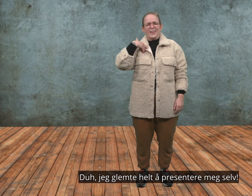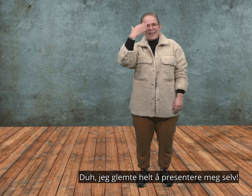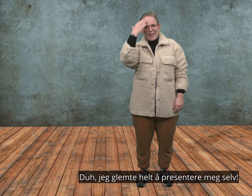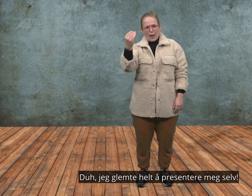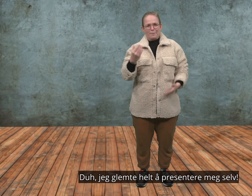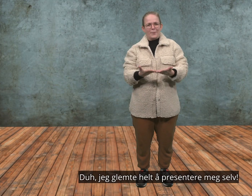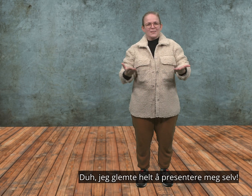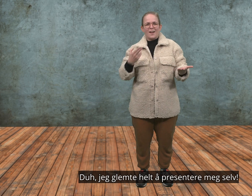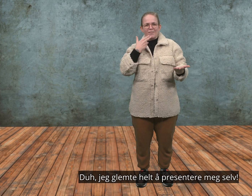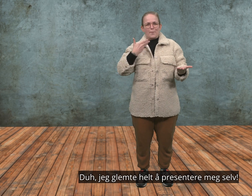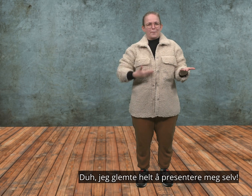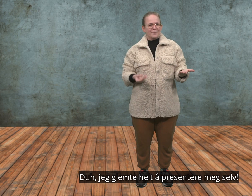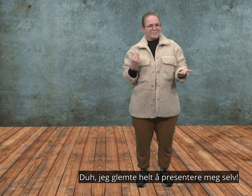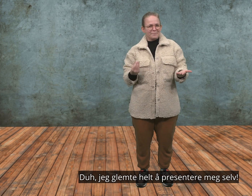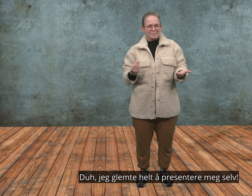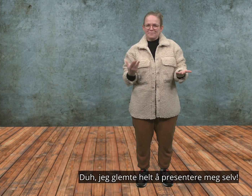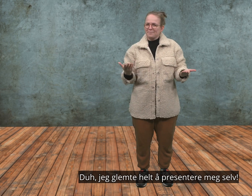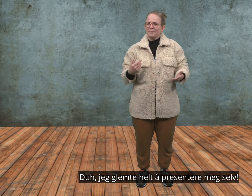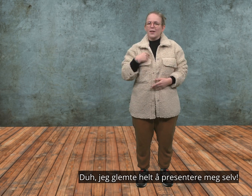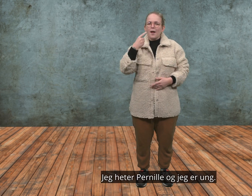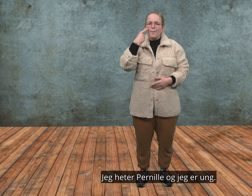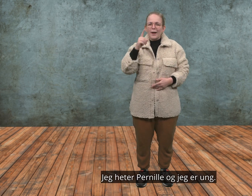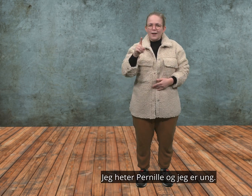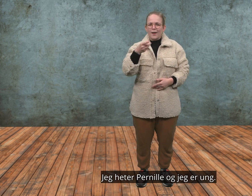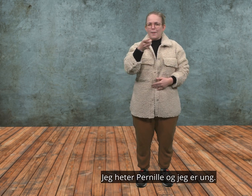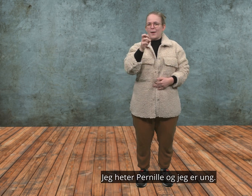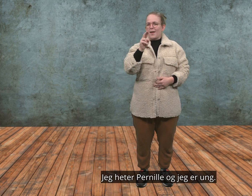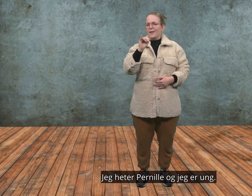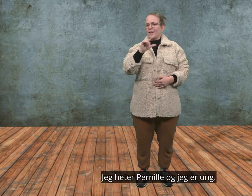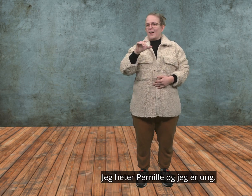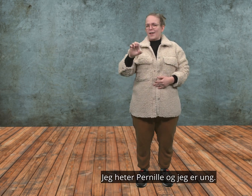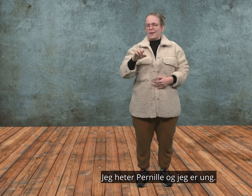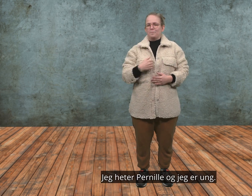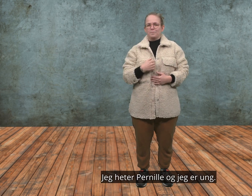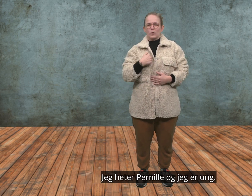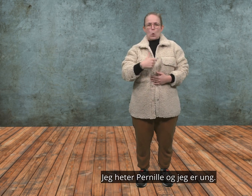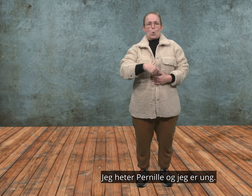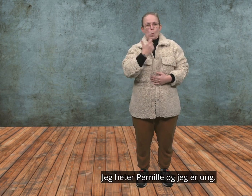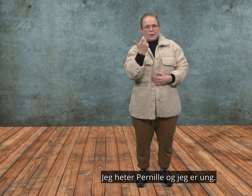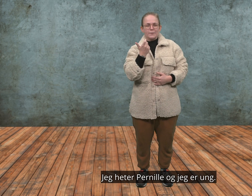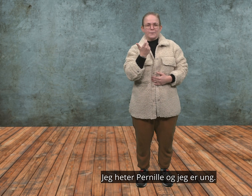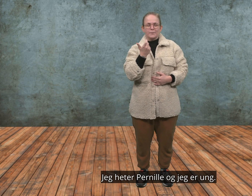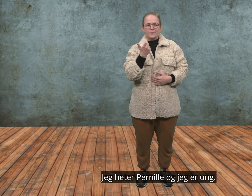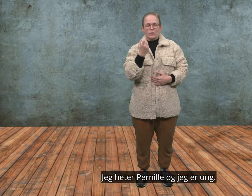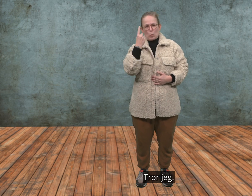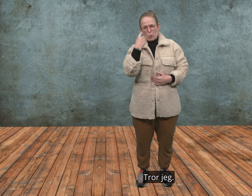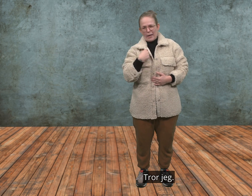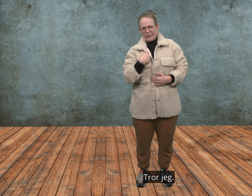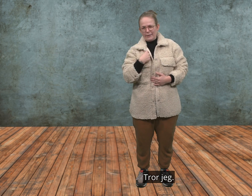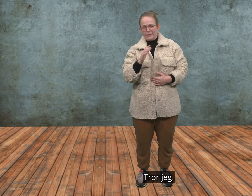Det, jeg glemte helt å presentere meg selv. Jeg heter Pernille, og er ung. Tror